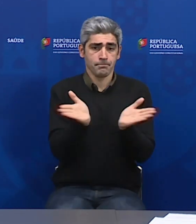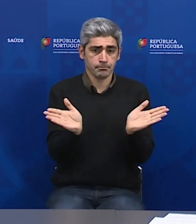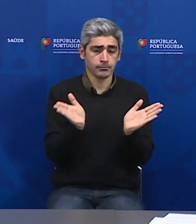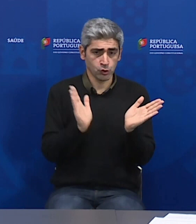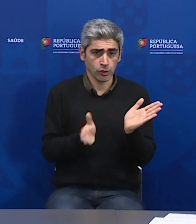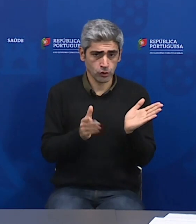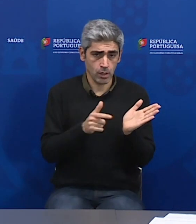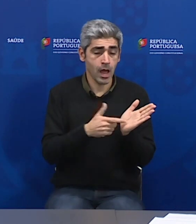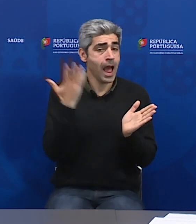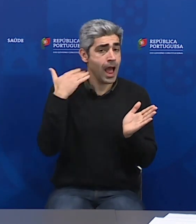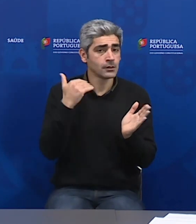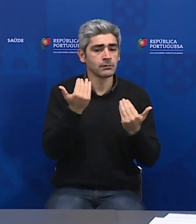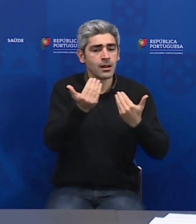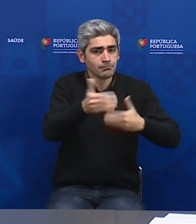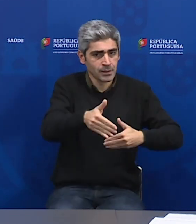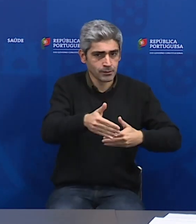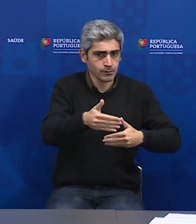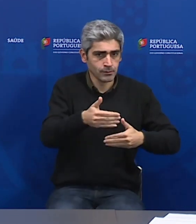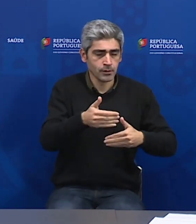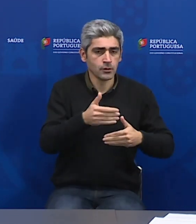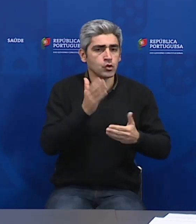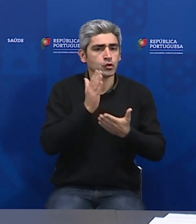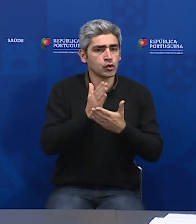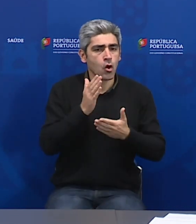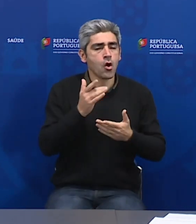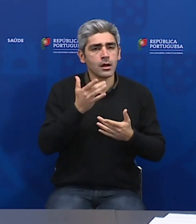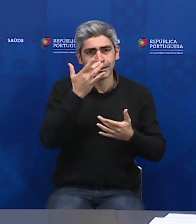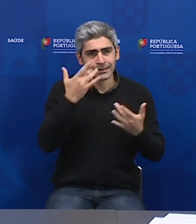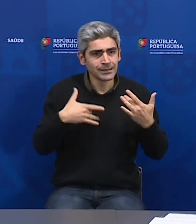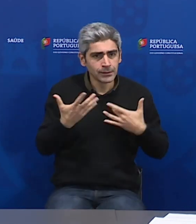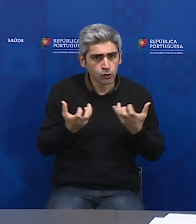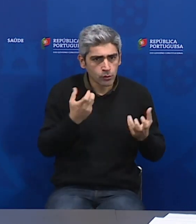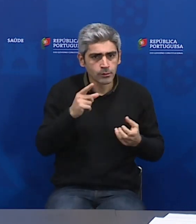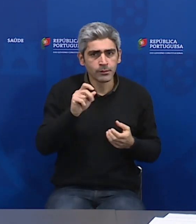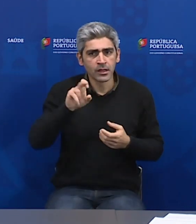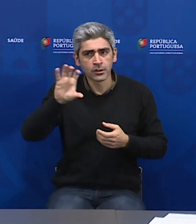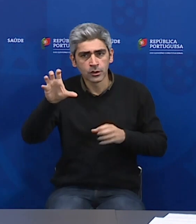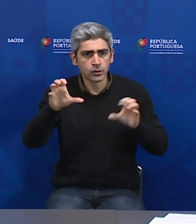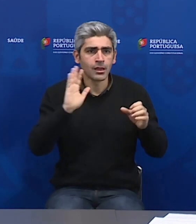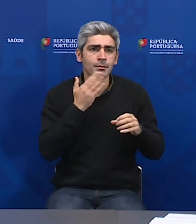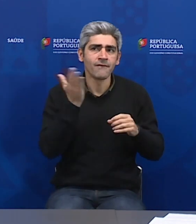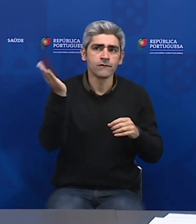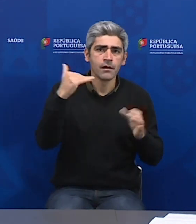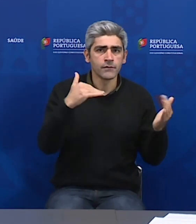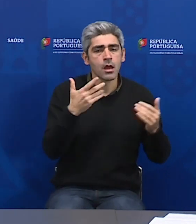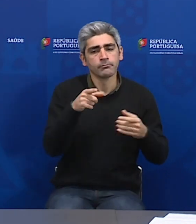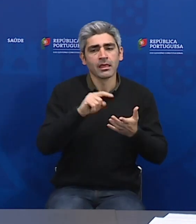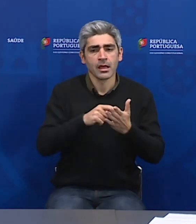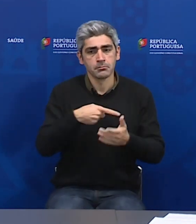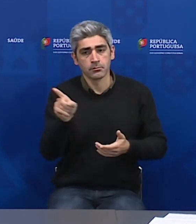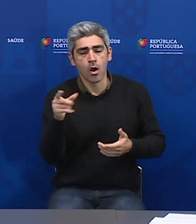Enquanto até aqui linkávamos os sintomas a uma região geográfica onde a pessoa viesse para fazer testes,